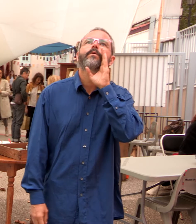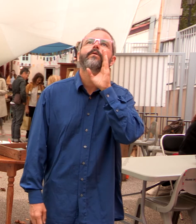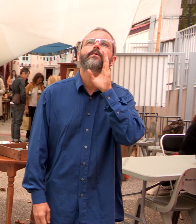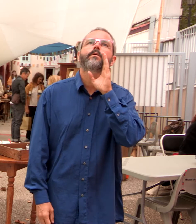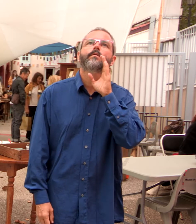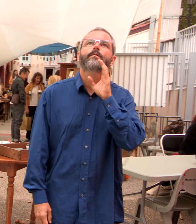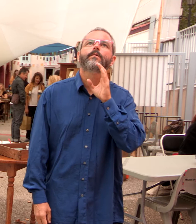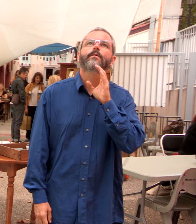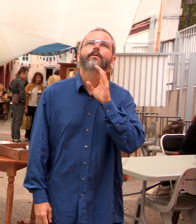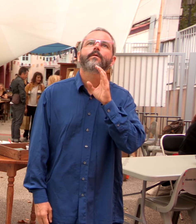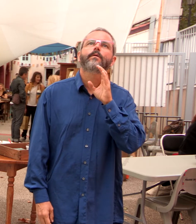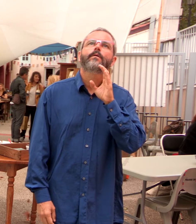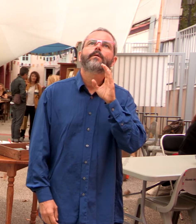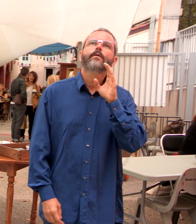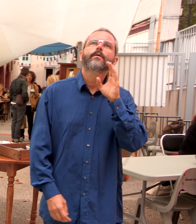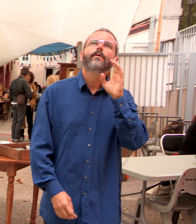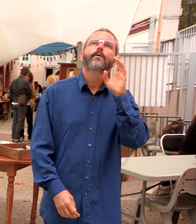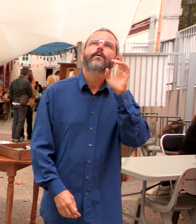Maman, pourquoi il faut que j'aille voir Mamie ?